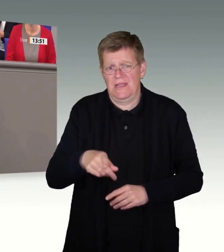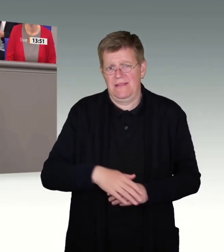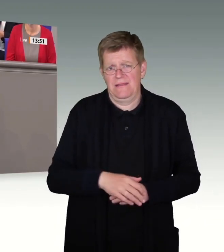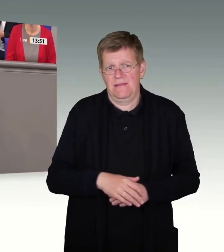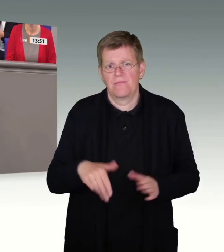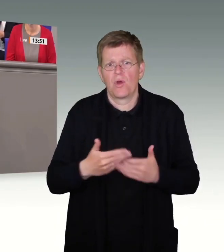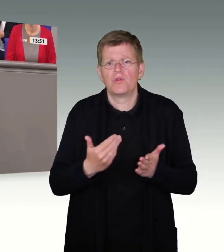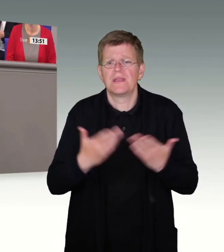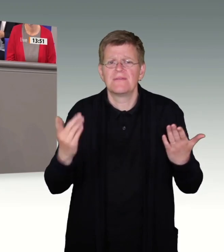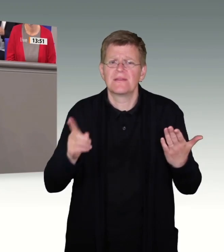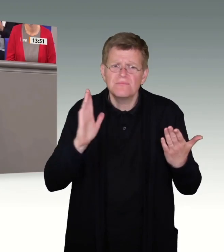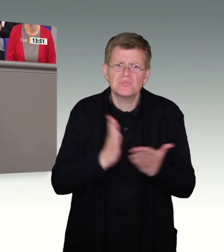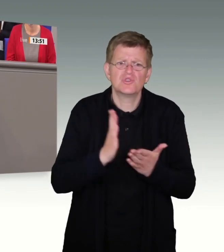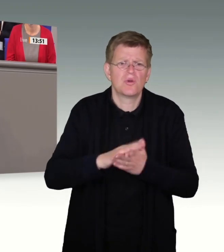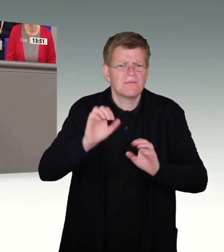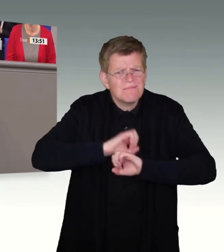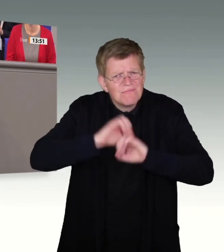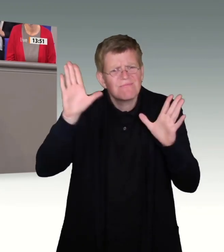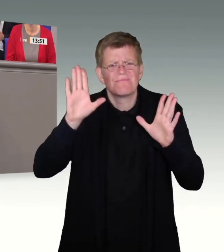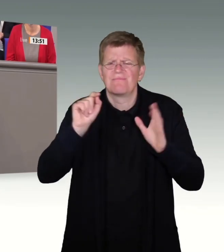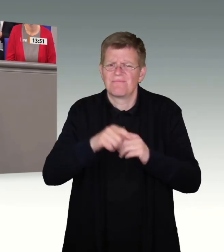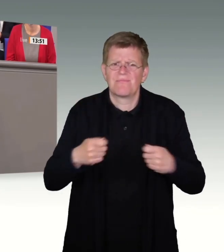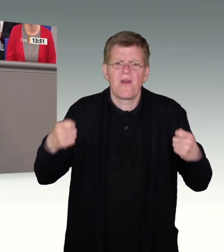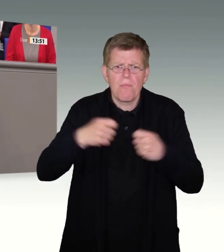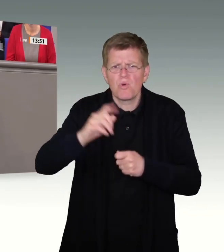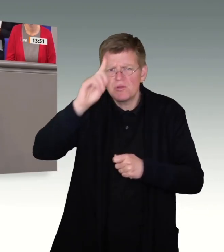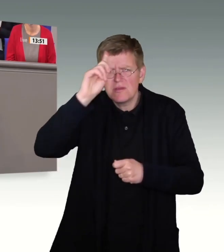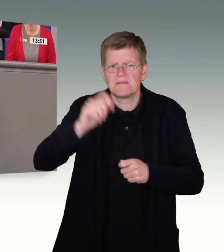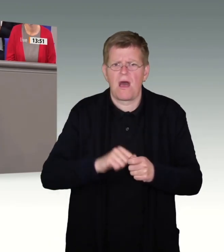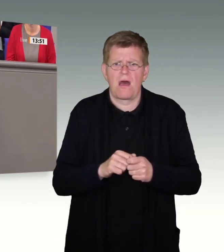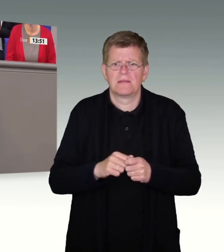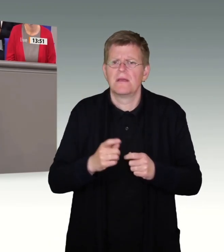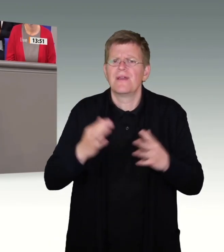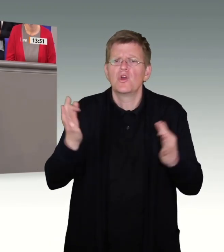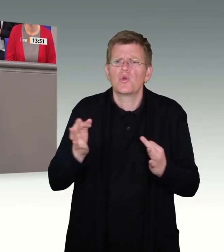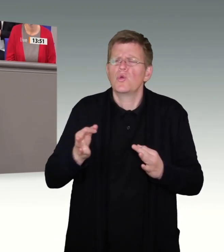seit Jahren im Bundesrat blockieren mit ihrer Stimme, die sie dort haben.